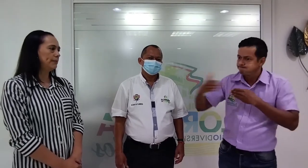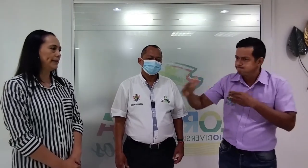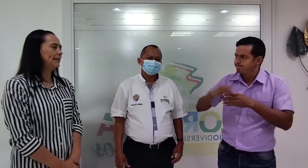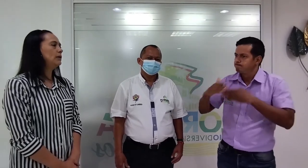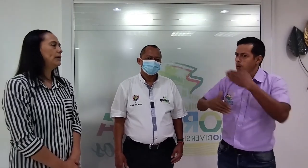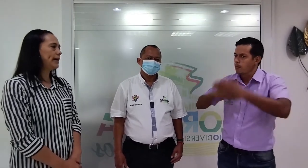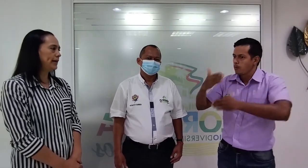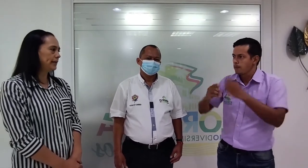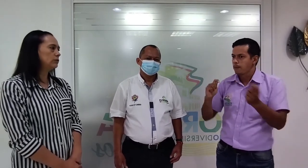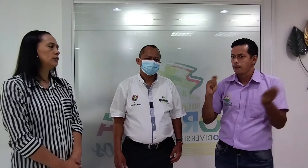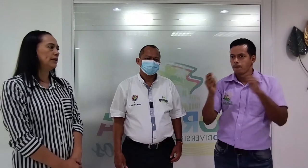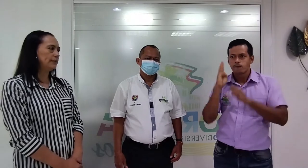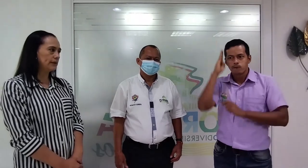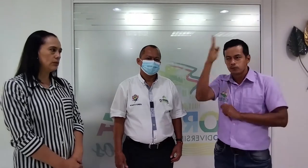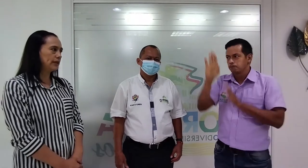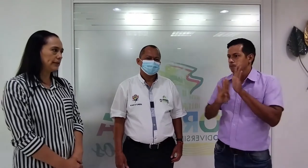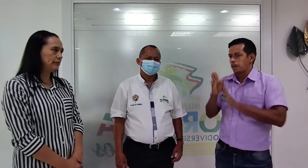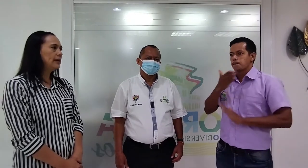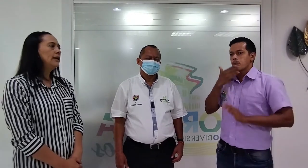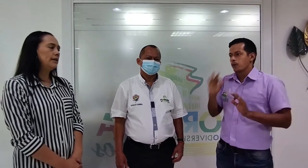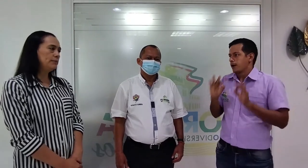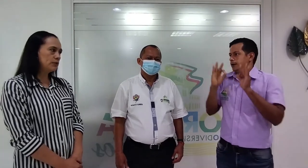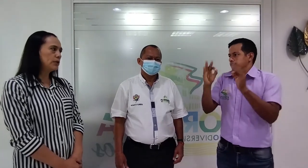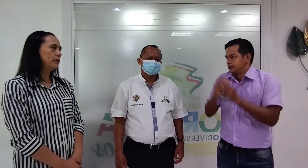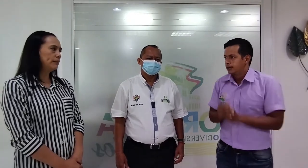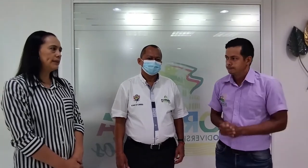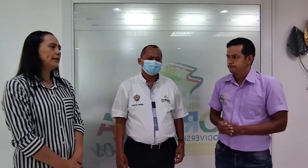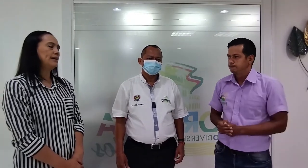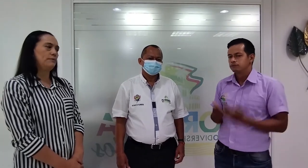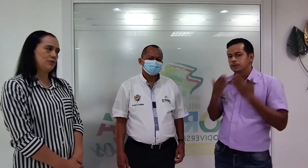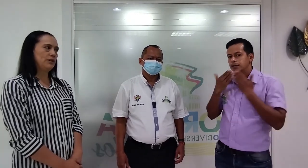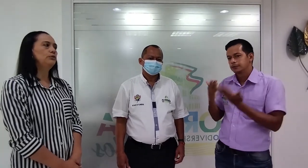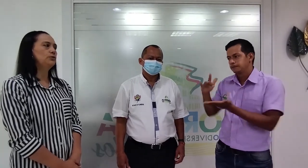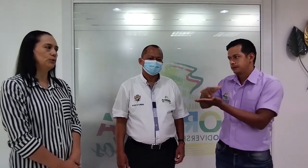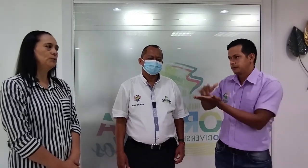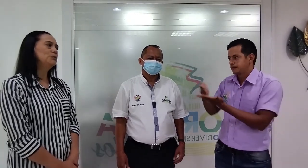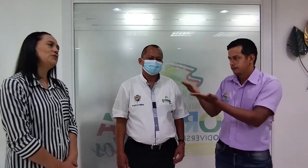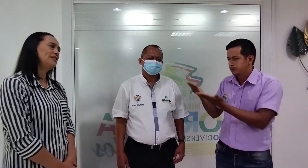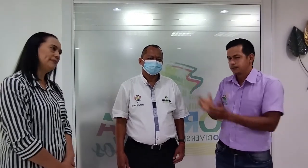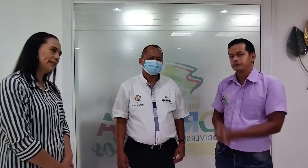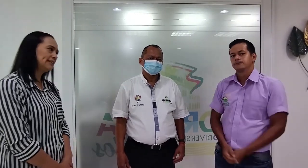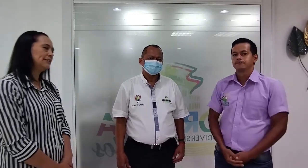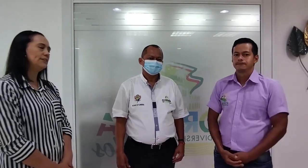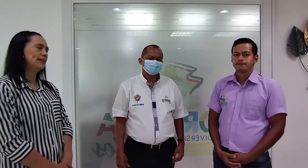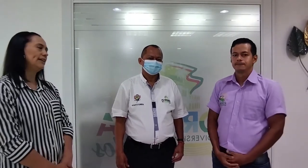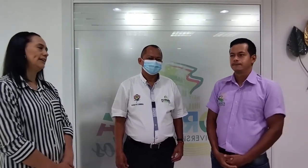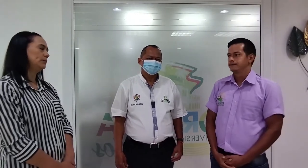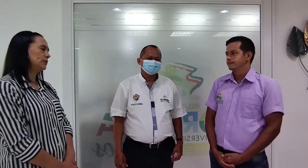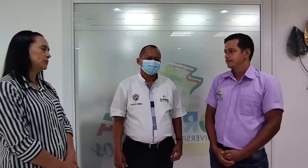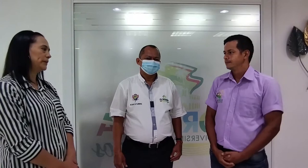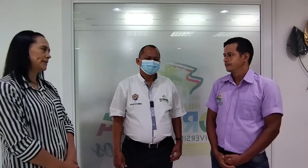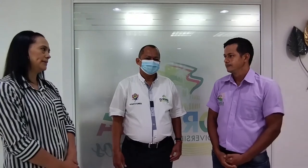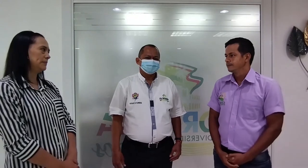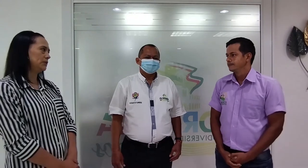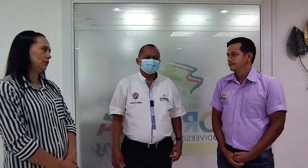la parte laboral, hay inclusión en la parte educativa y muy seguramente el cambio está futuro. Muchísimas gracias, señor Alcalde, por su participación.